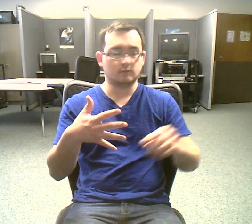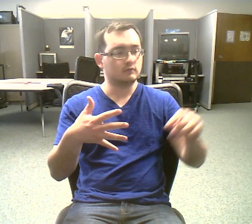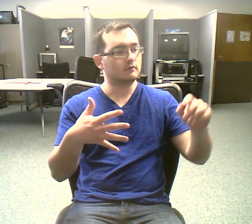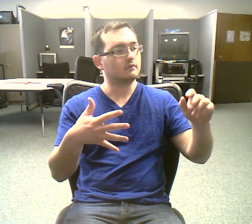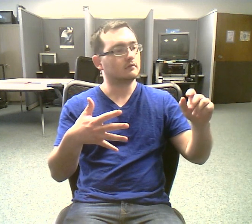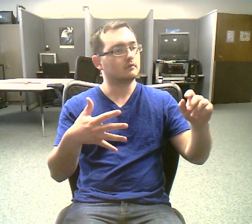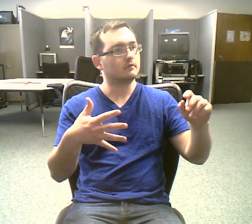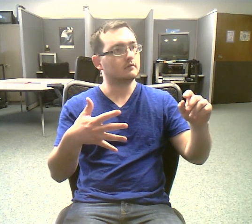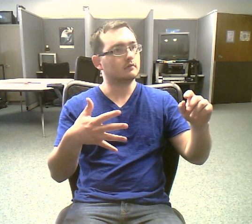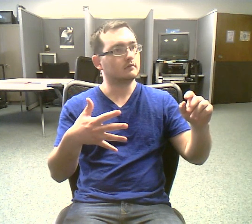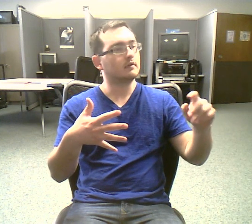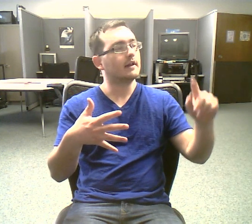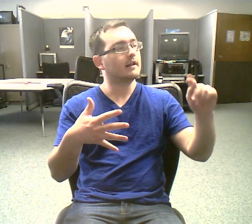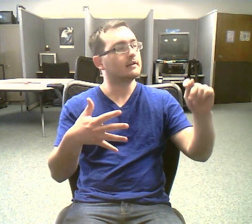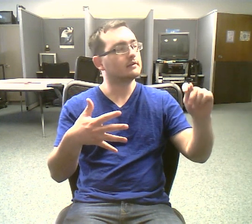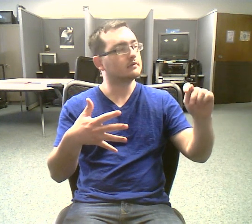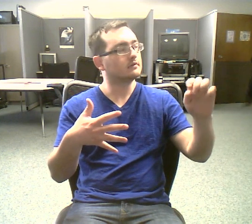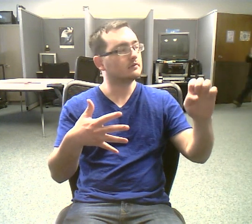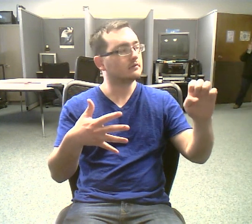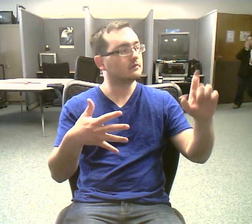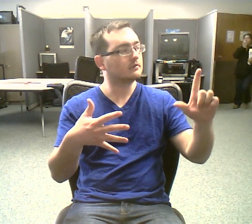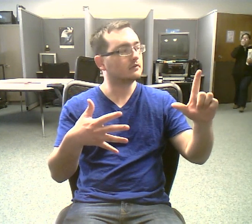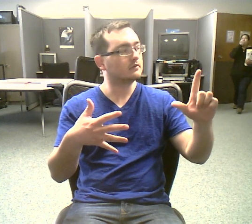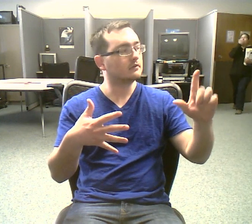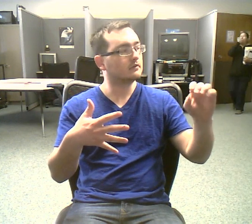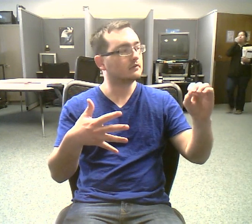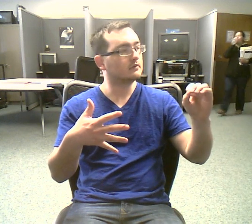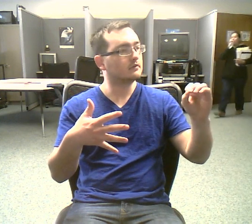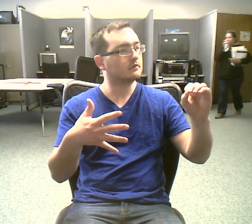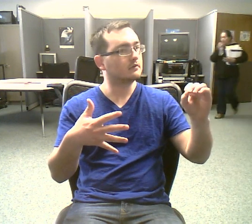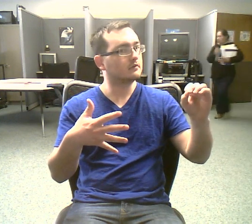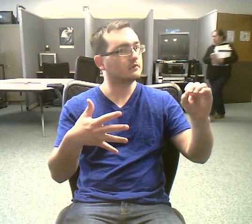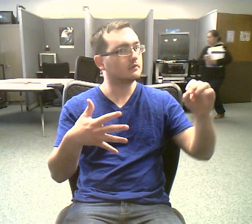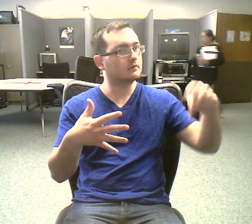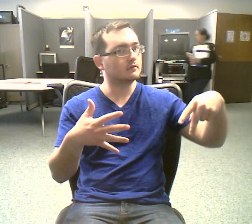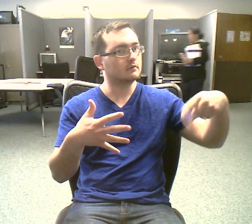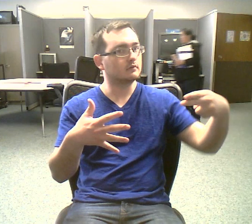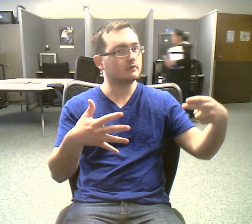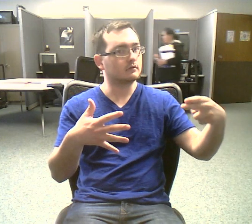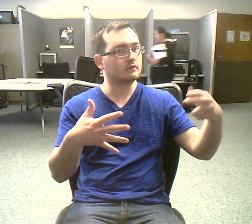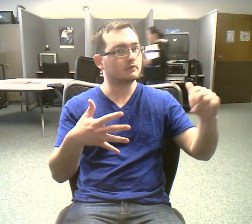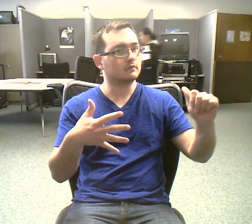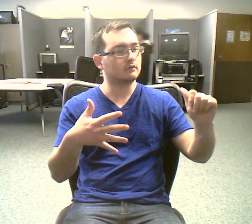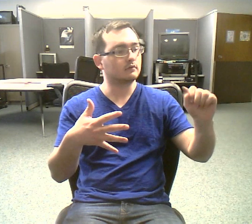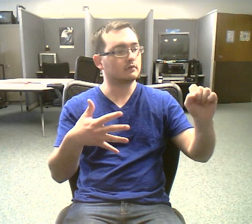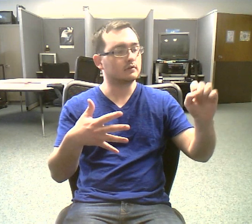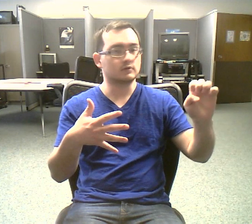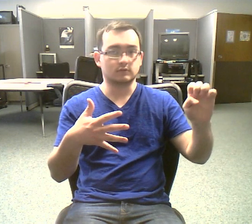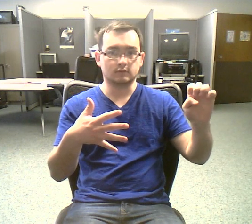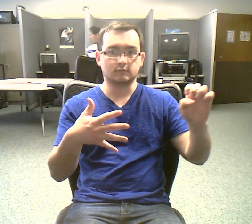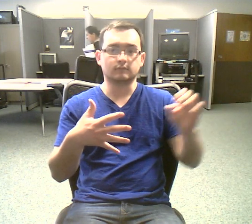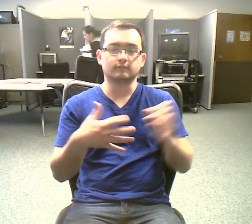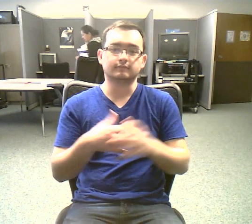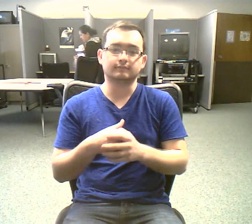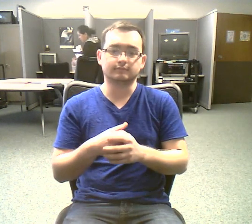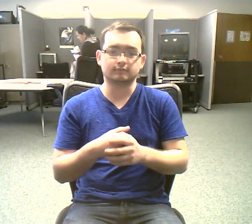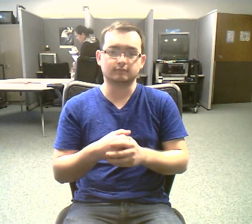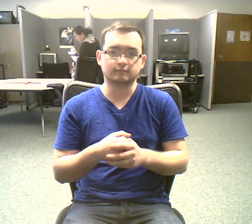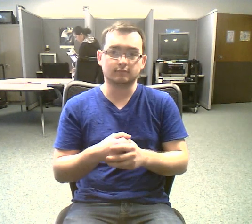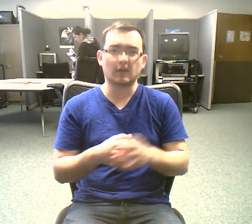is telophase, T-E-L-O-P-H-A-S-E. I'm going to explain